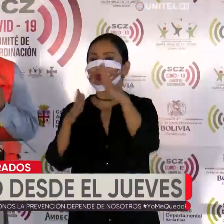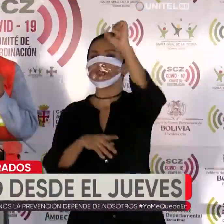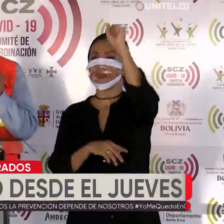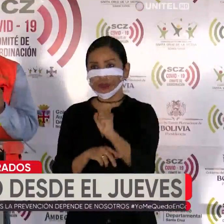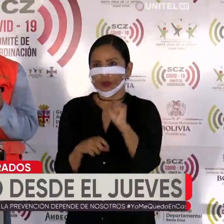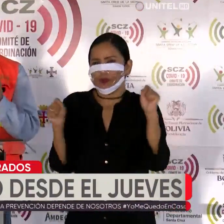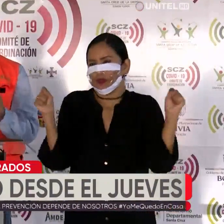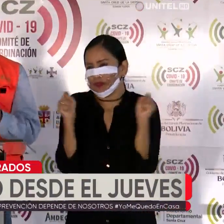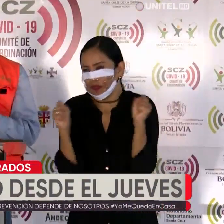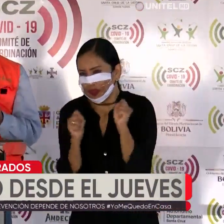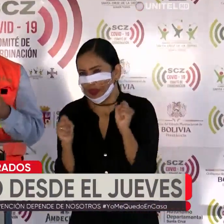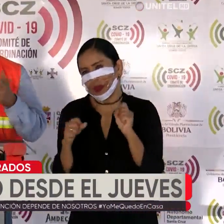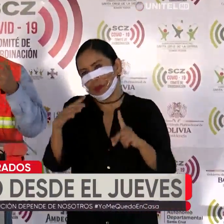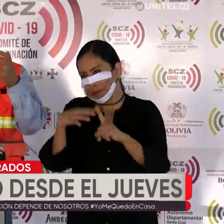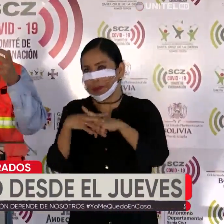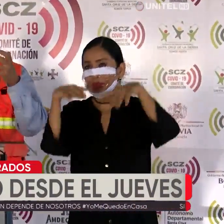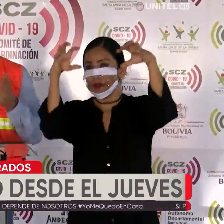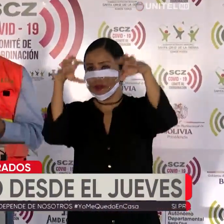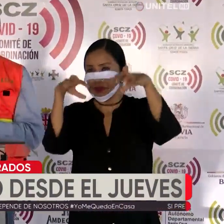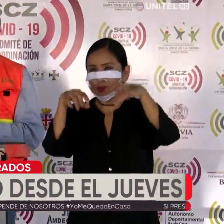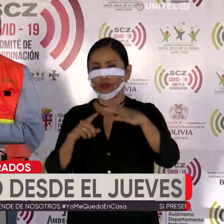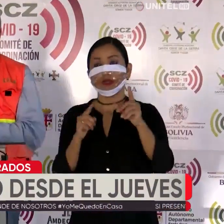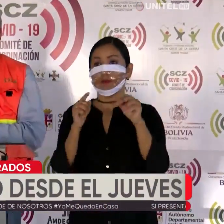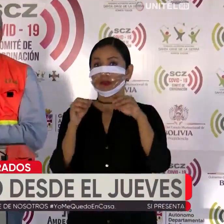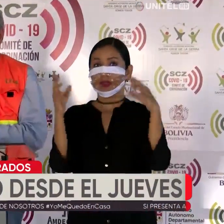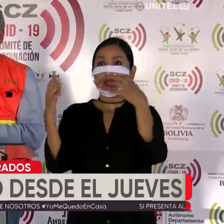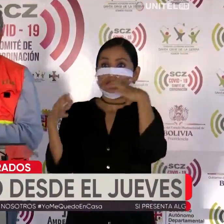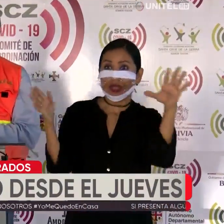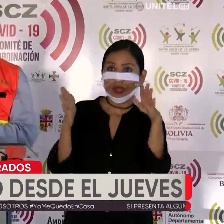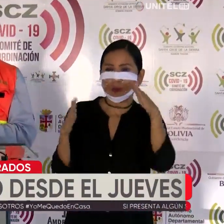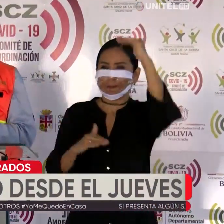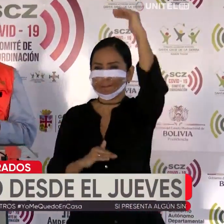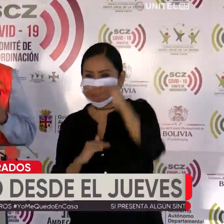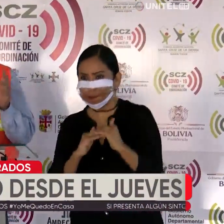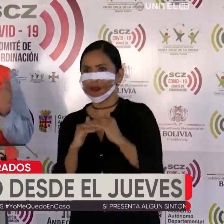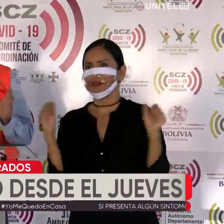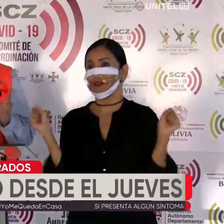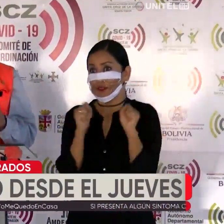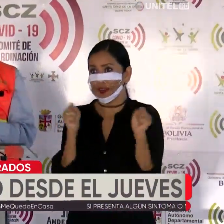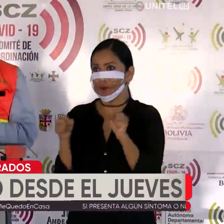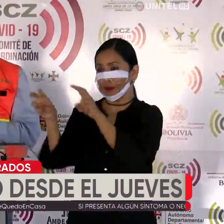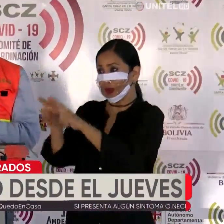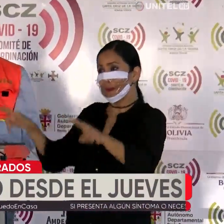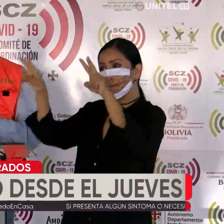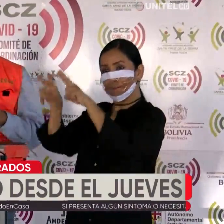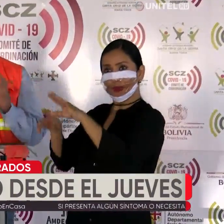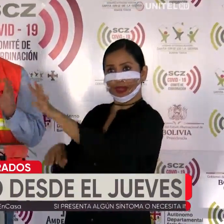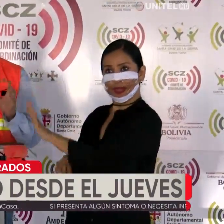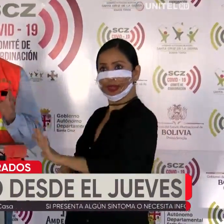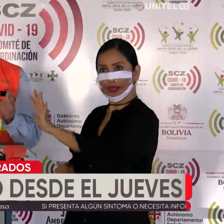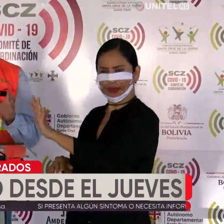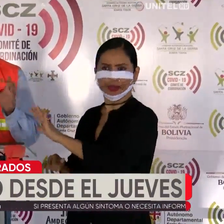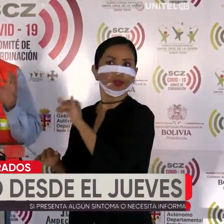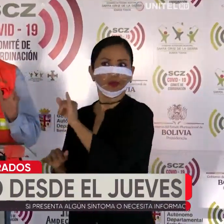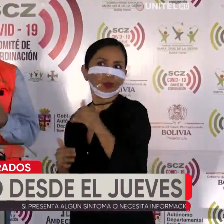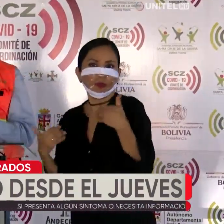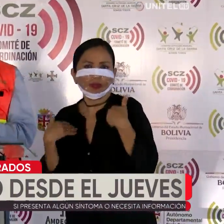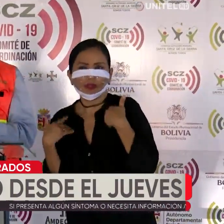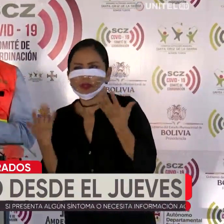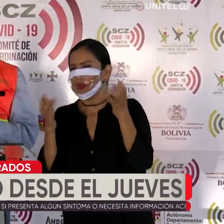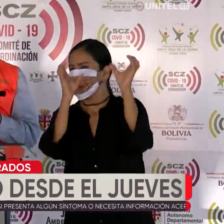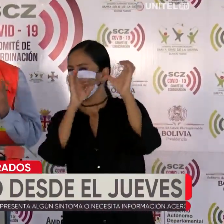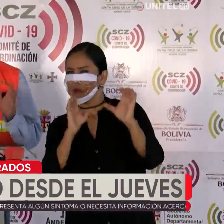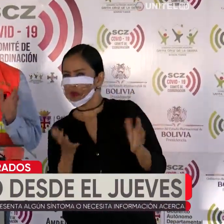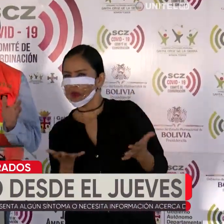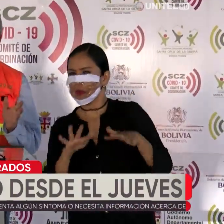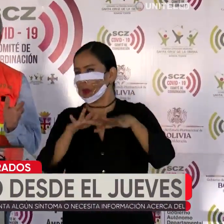Con algo de lluvia, un descenso brusco de temperatura en los valles cruceños, vamos a tener temperaturas